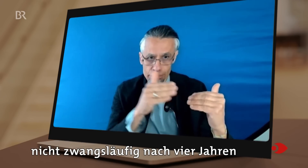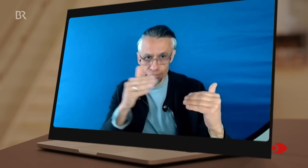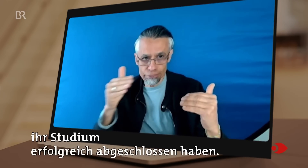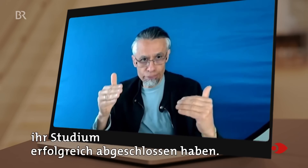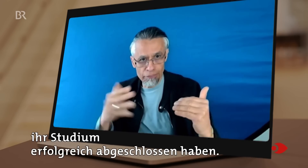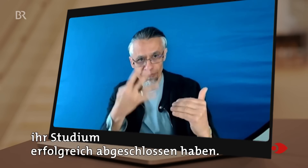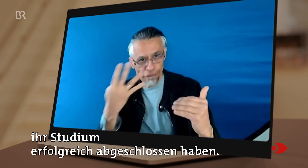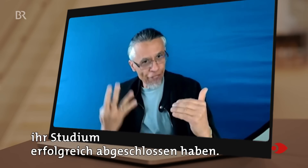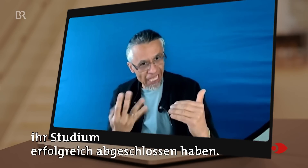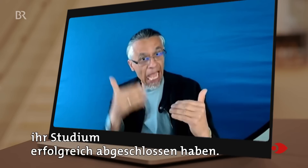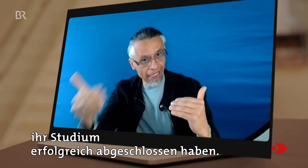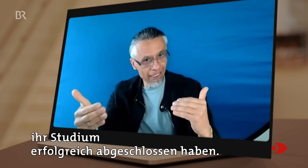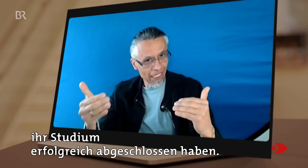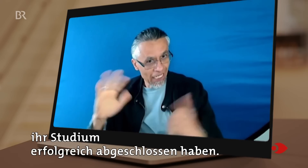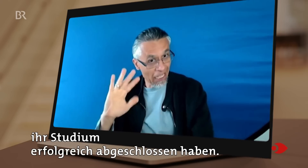Jahren ihr Studium erfolgreich abgeschlossen haben.